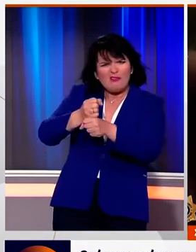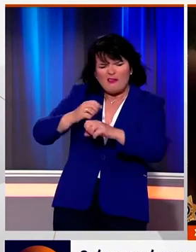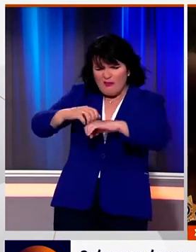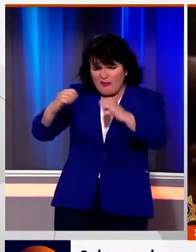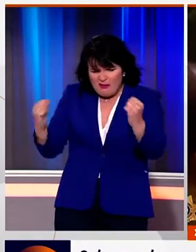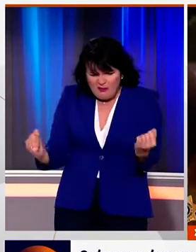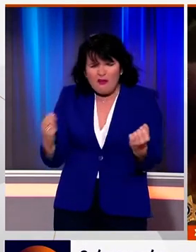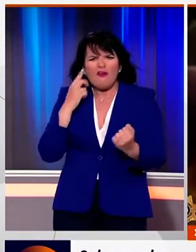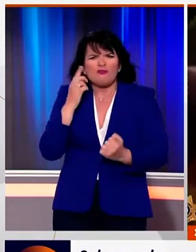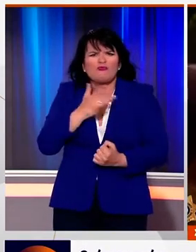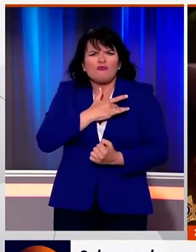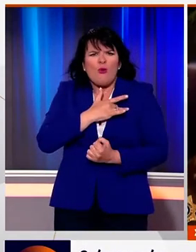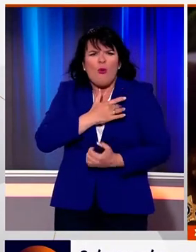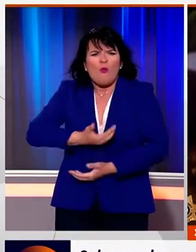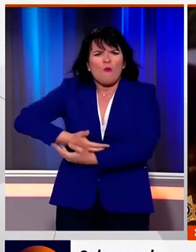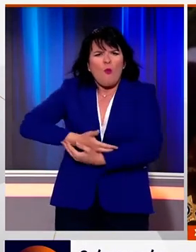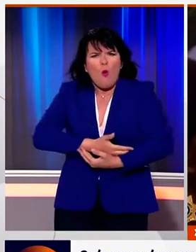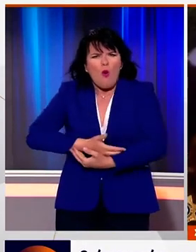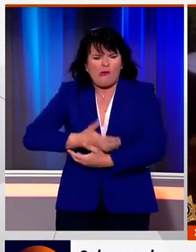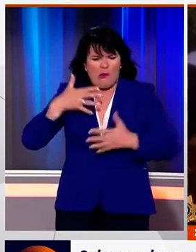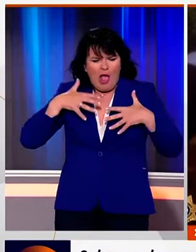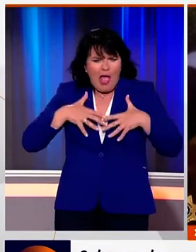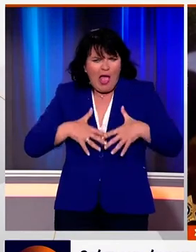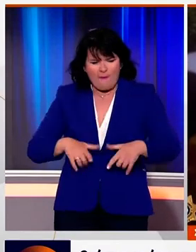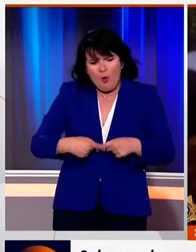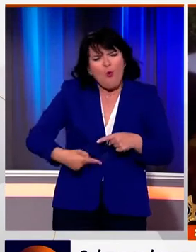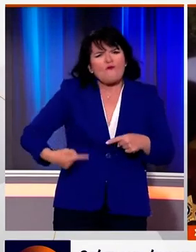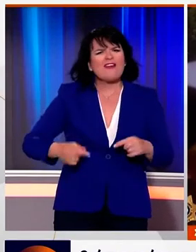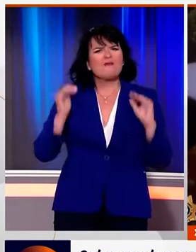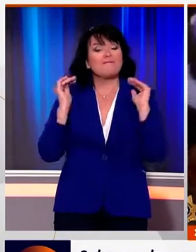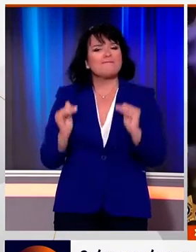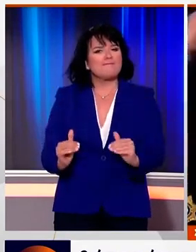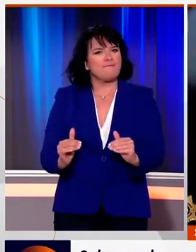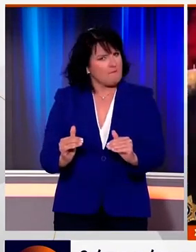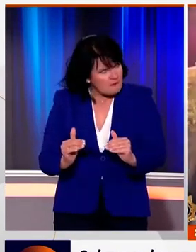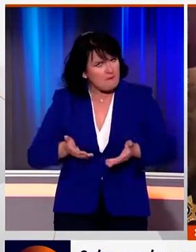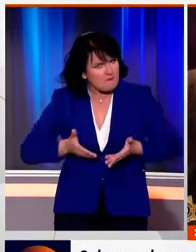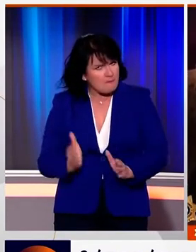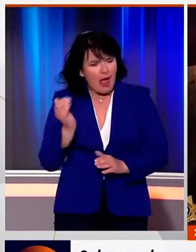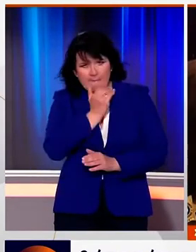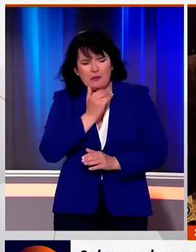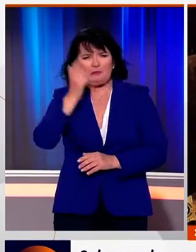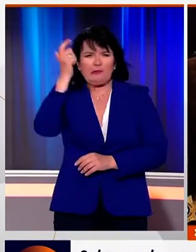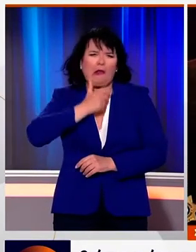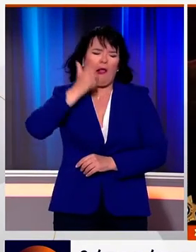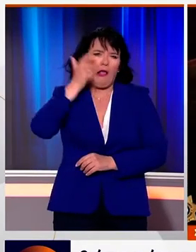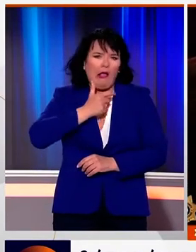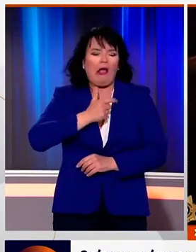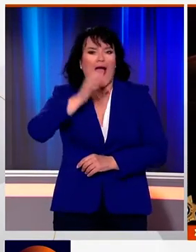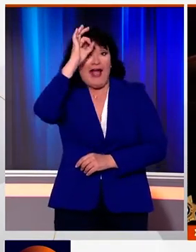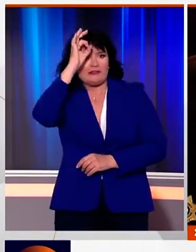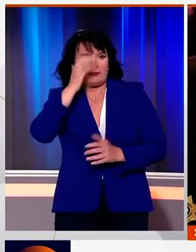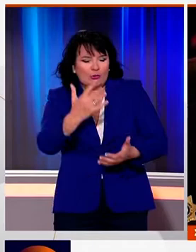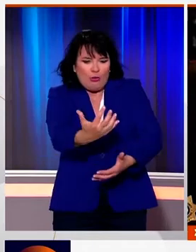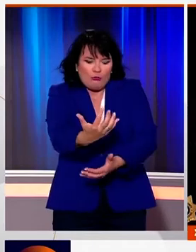βρίσκουν ένα νεογέννητο μωρό. Καλυμμένος στα αίματα και με τον ομφάλιο λόρο ακόμα εκεί το μωράκι αρχίζει να κλαίει. Ο αστυνομικός